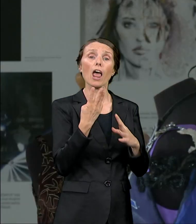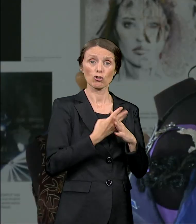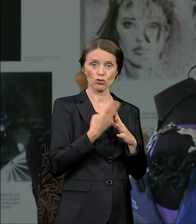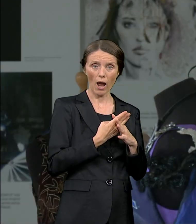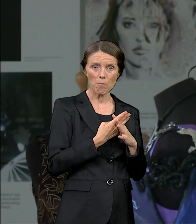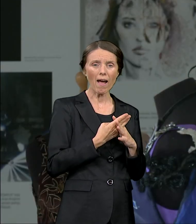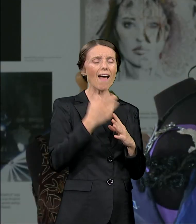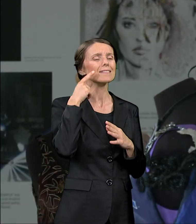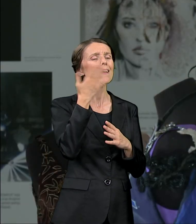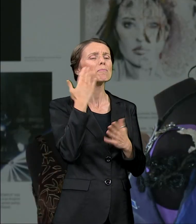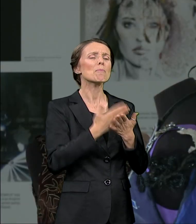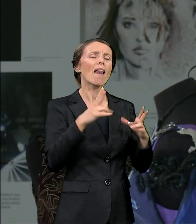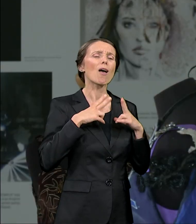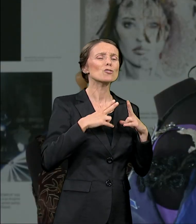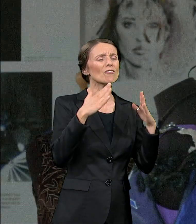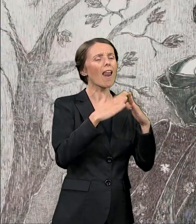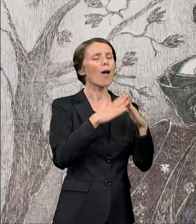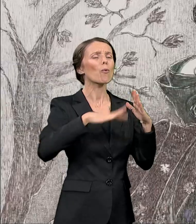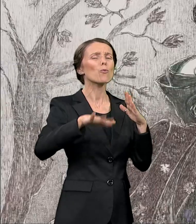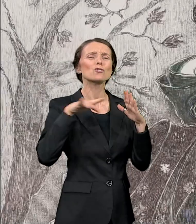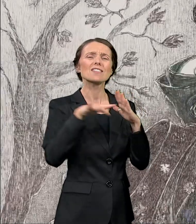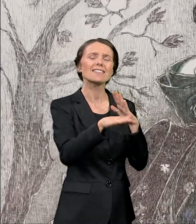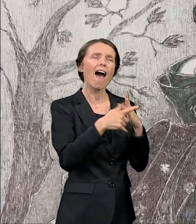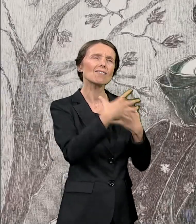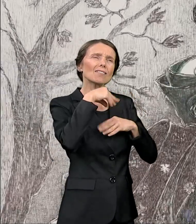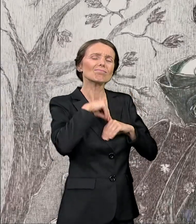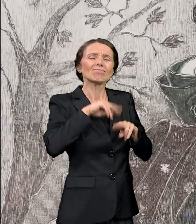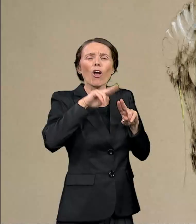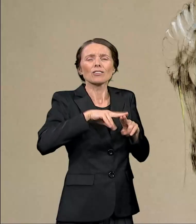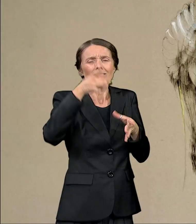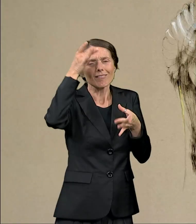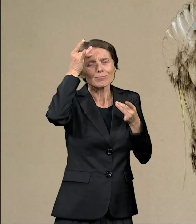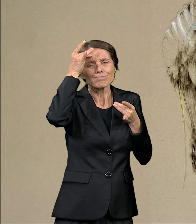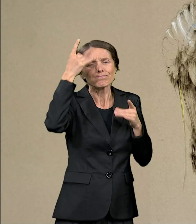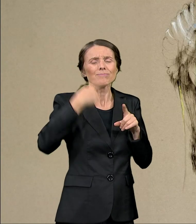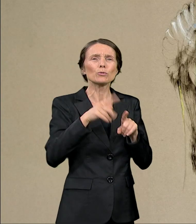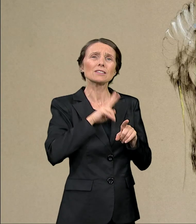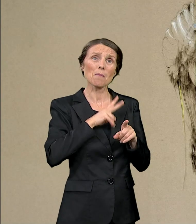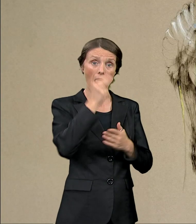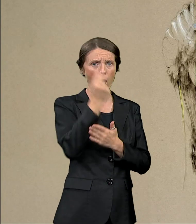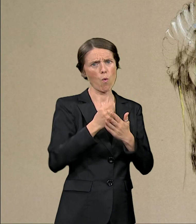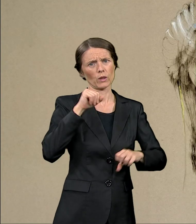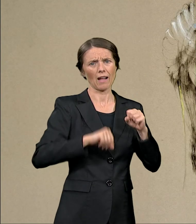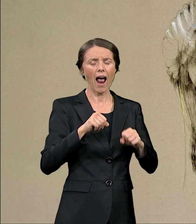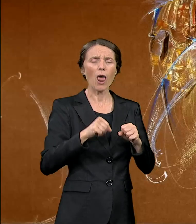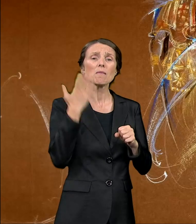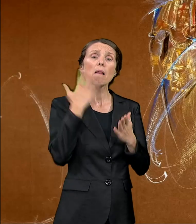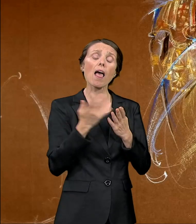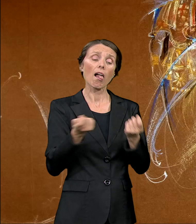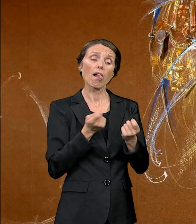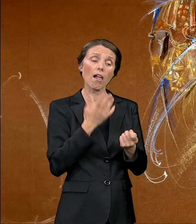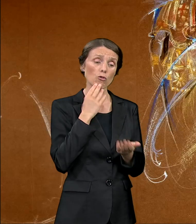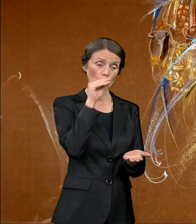dunja saormara iz male kuće u Senci Save. Veliki slikarski dar i donekle dilemu da li da studira slikarstvo ili kostim.